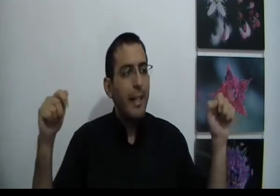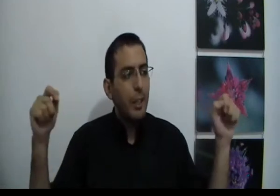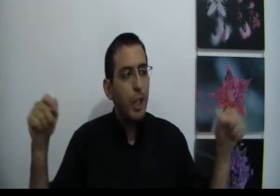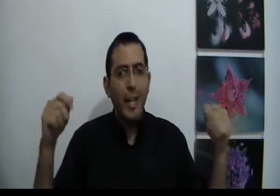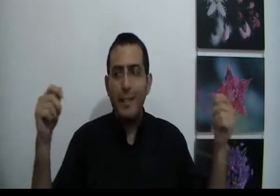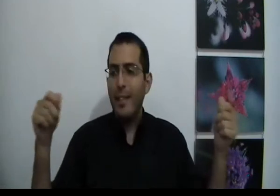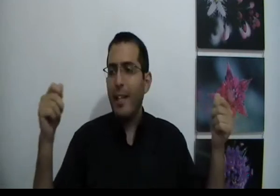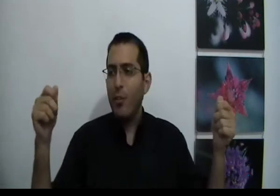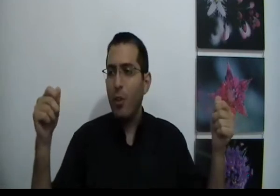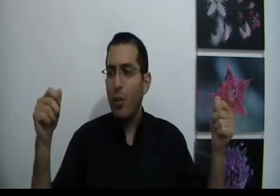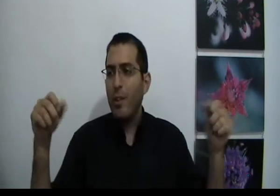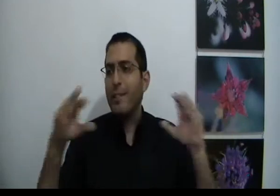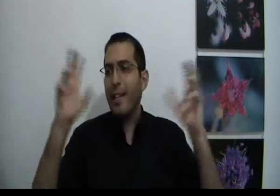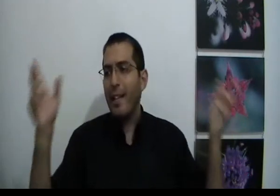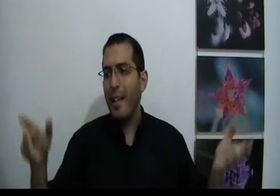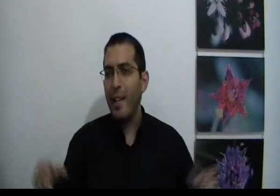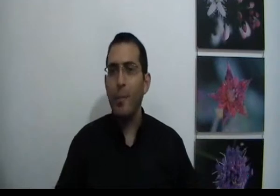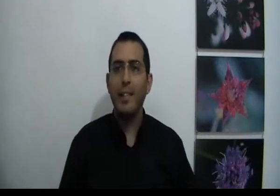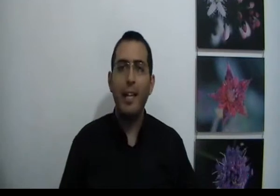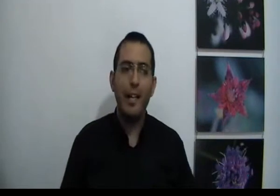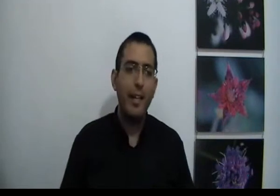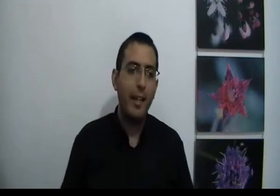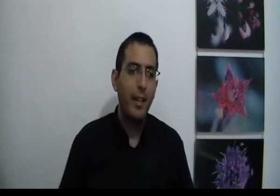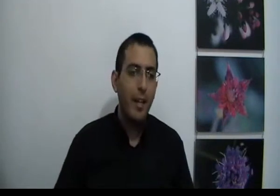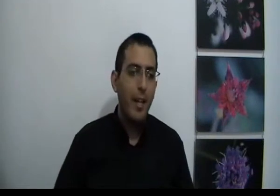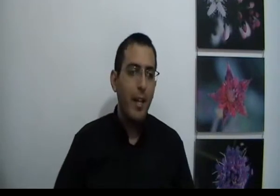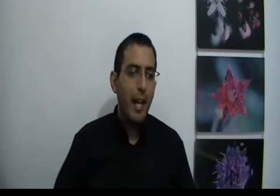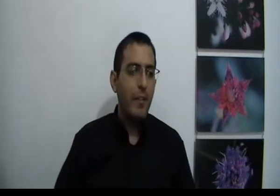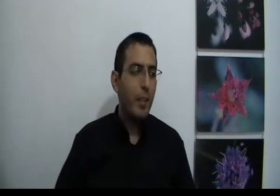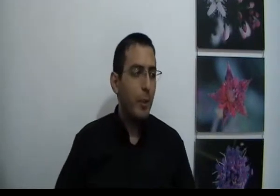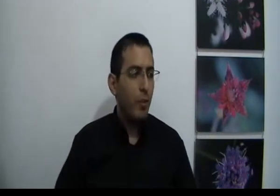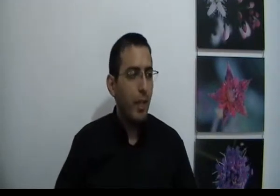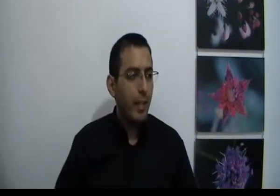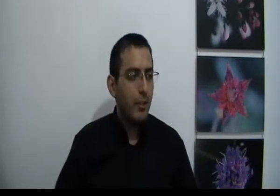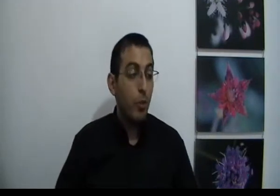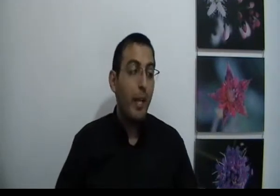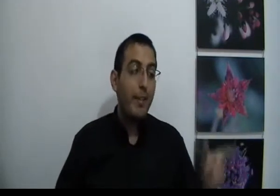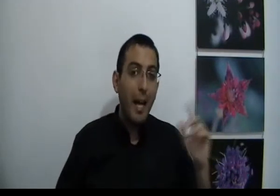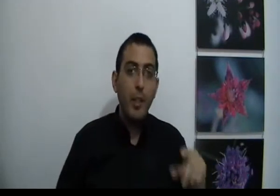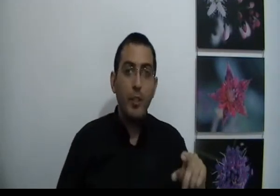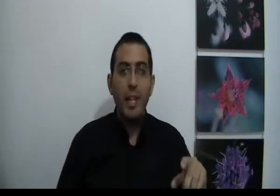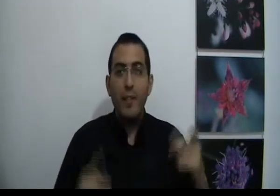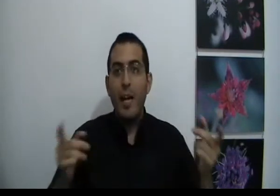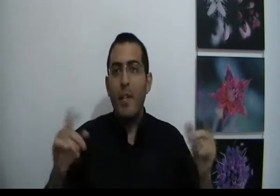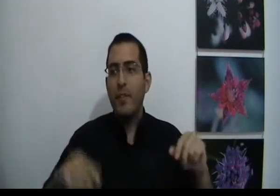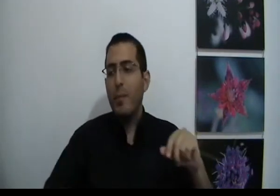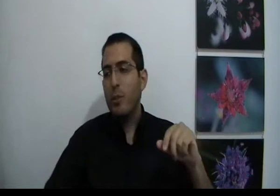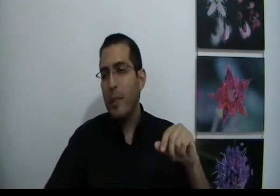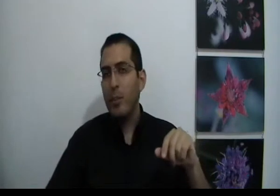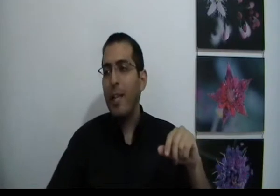לקשר את השכל שלו לשכל הכלי, כי בשכל הכלי אין הבדל בין טוב לרע, זאת אומרת גם יש הבדל וגם אין הבדל בו זמנית, זאת אומרת